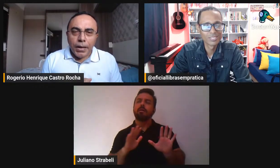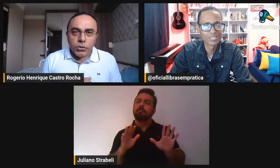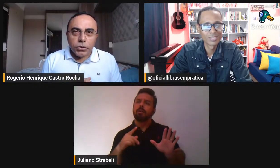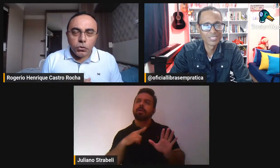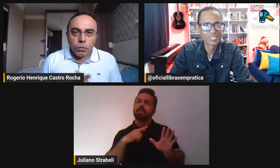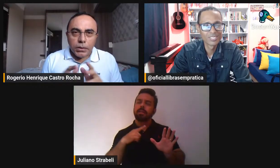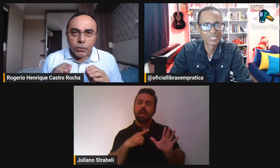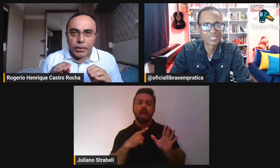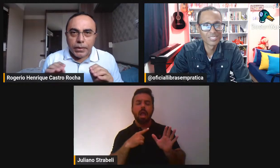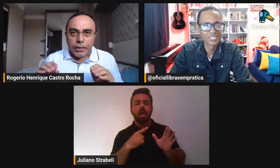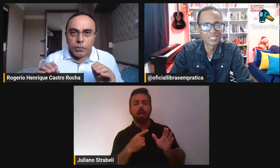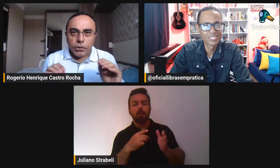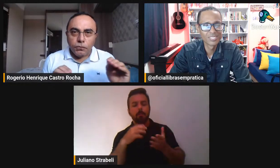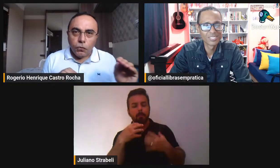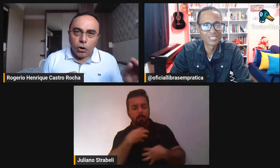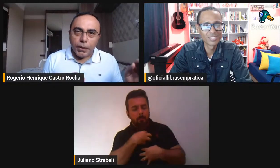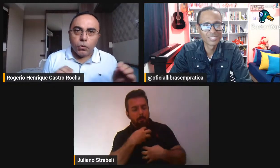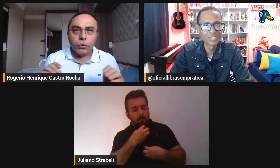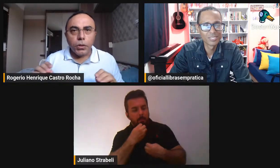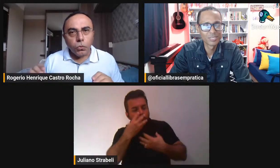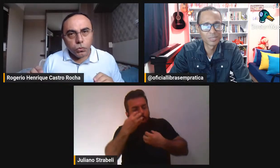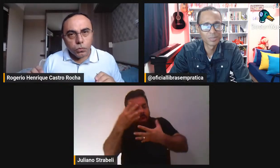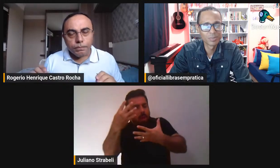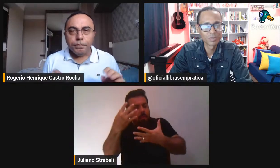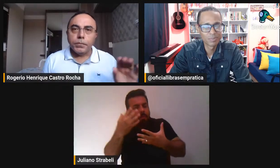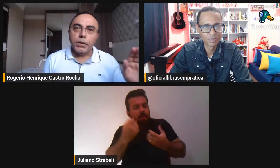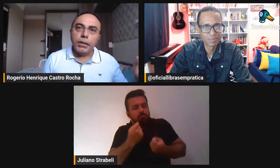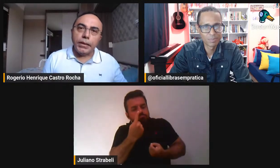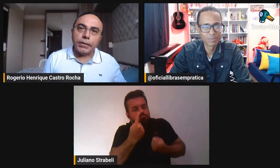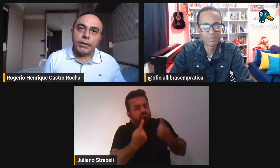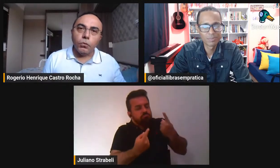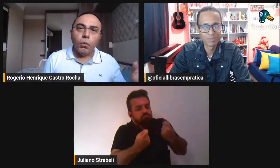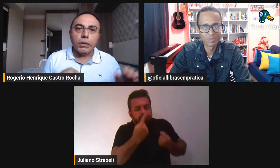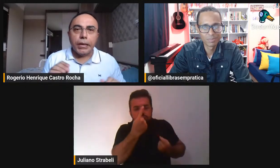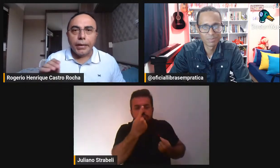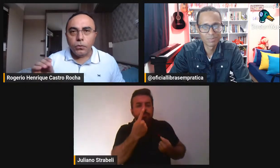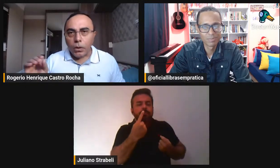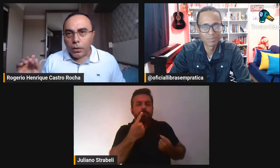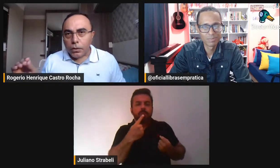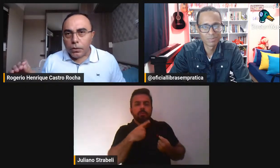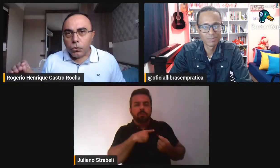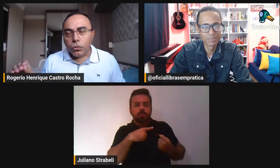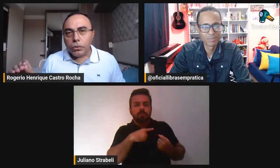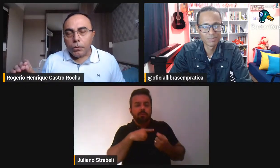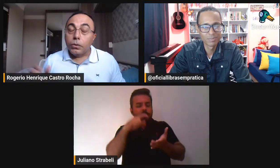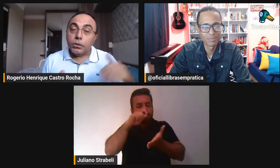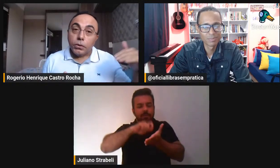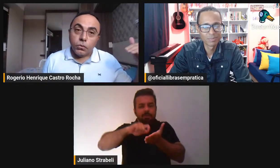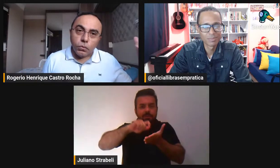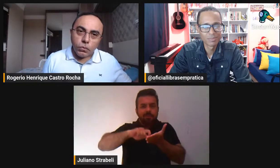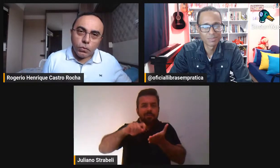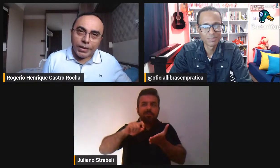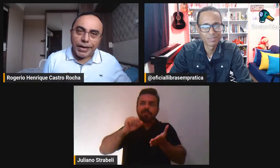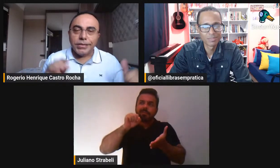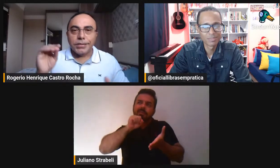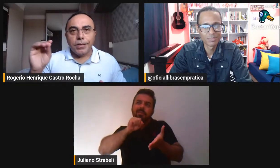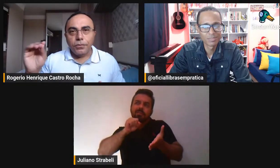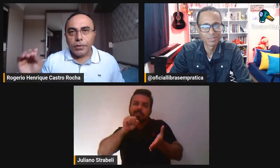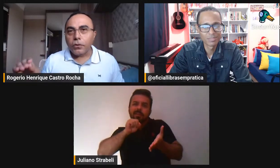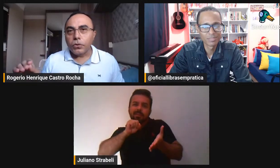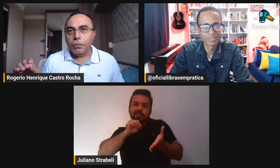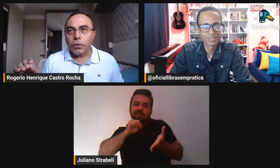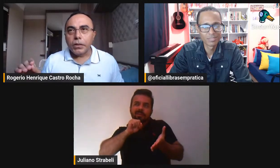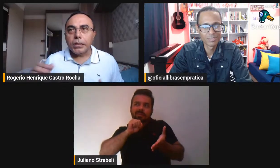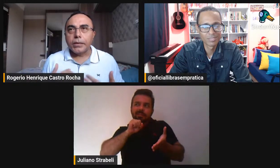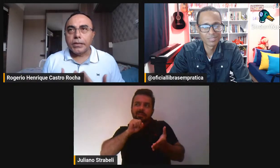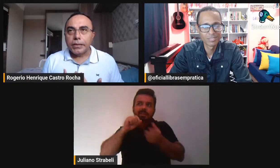mas eu tento manter um equilíbrio entre forma e conteúdo e entre o moderno e entre a tradição